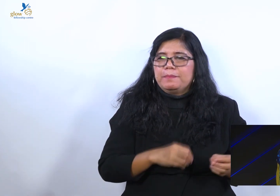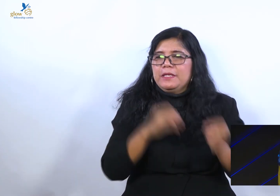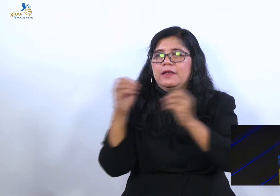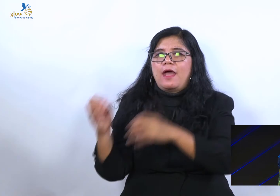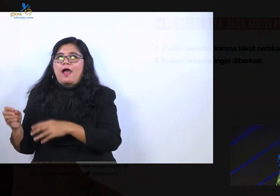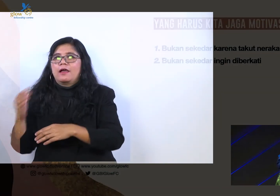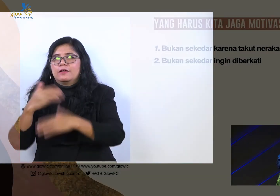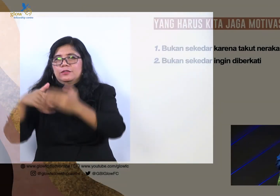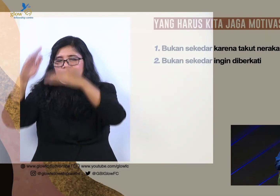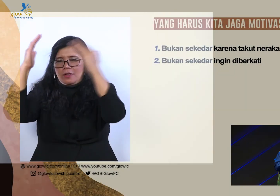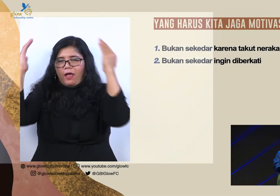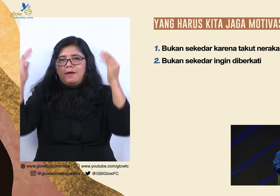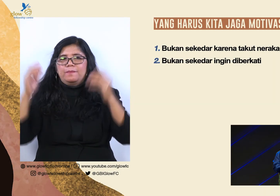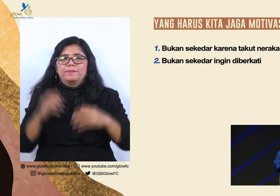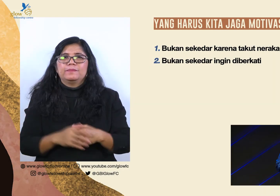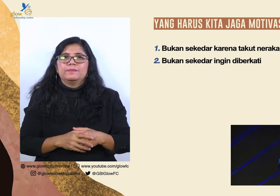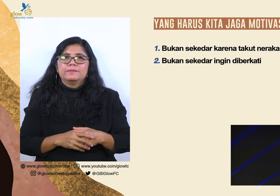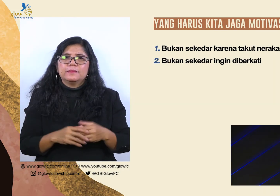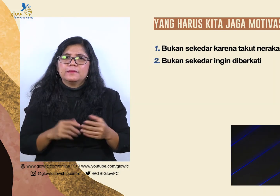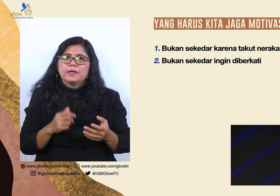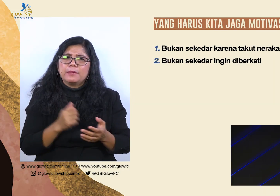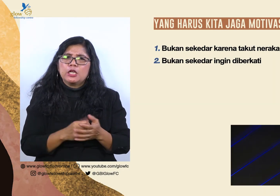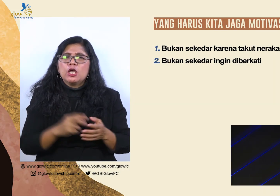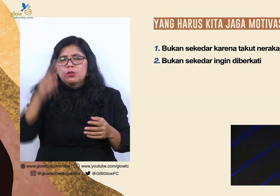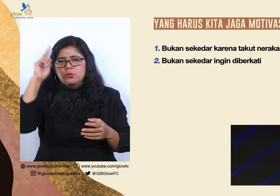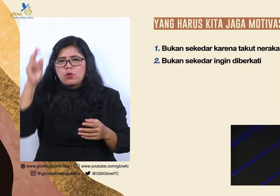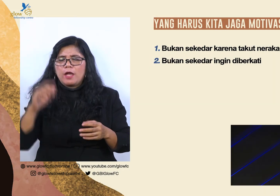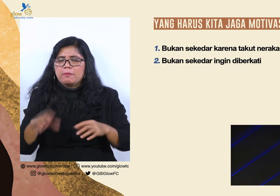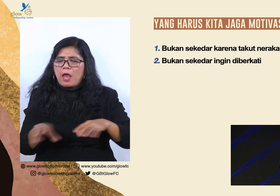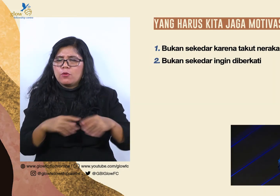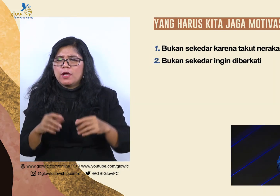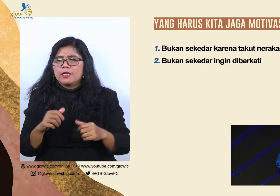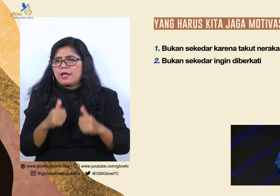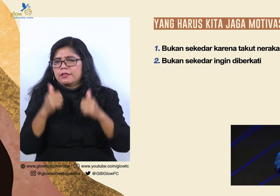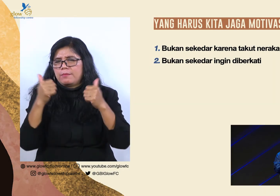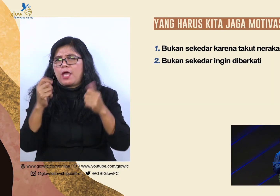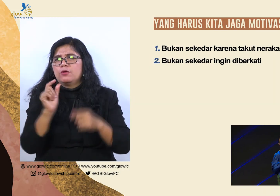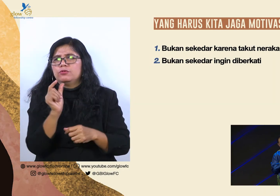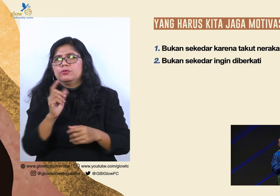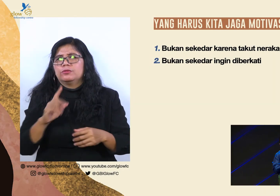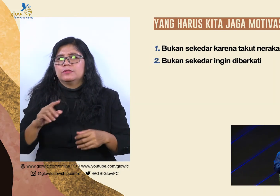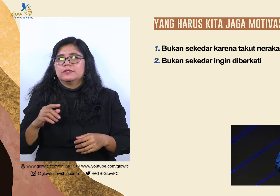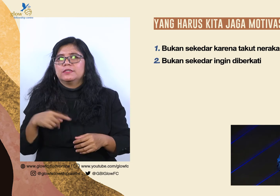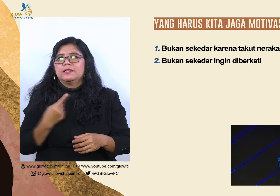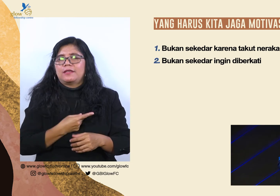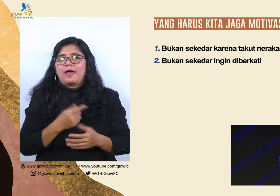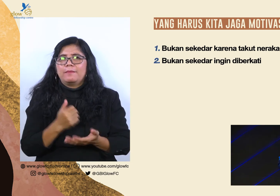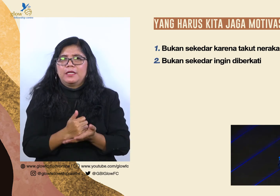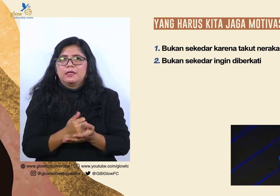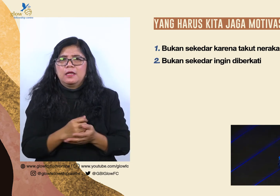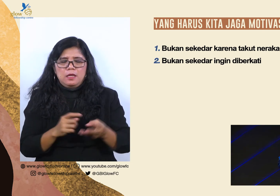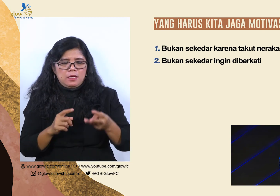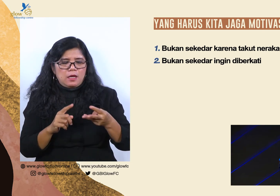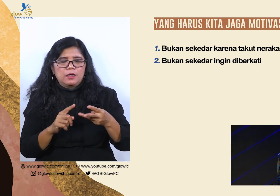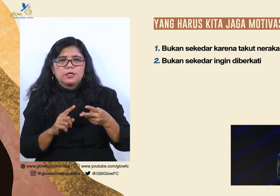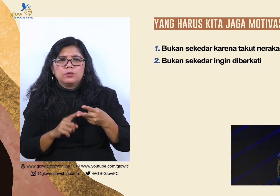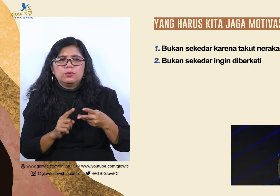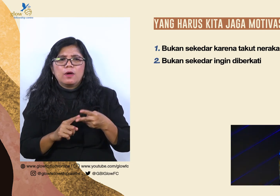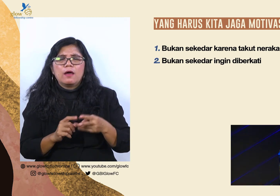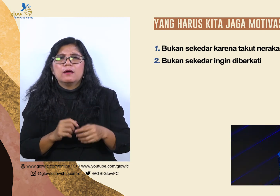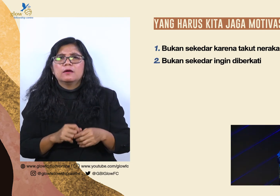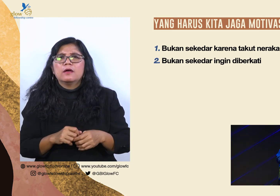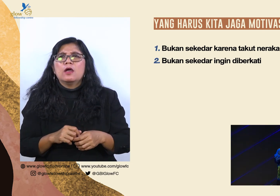hidup saya. Yang kedua. Apa motivasi yang harus kita jaga? Bukan sekedar karena takut neraka. Juga bukan sekedar ingin